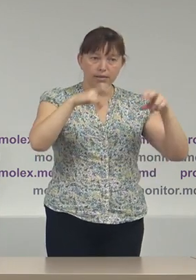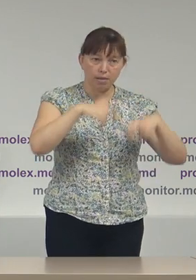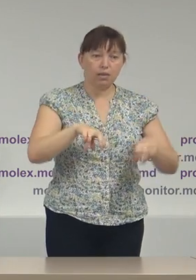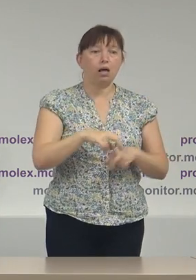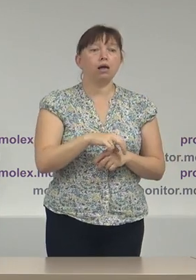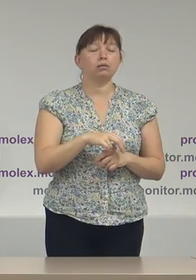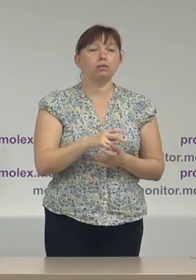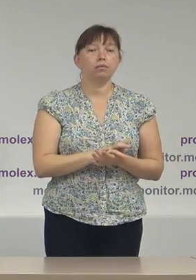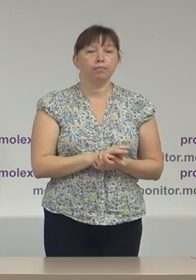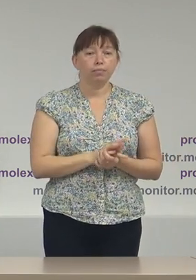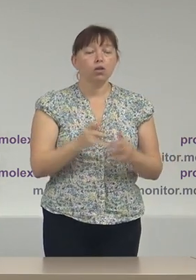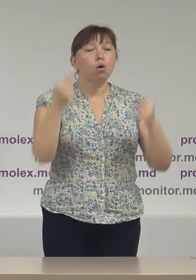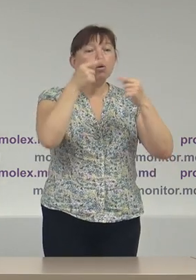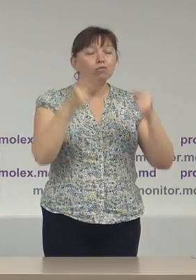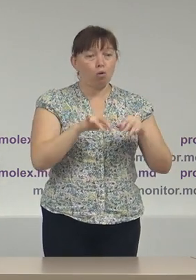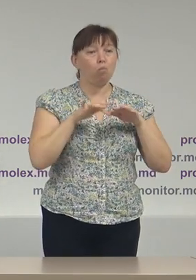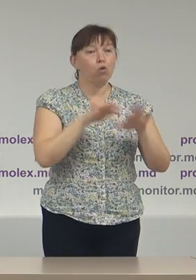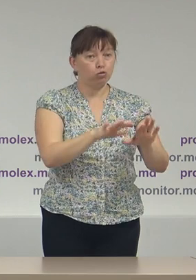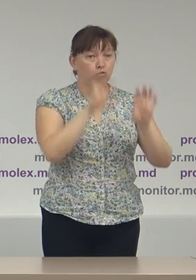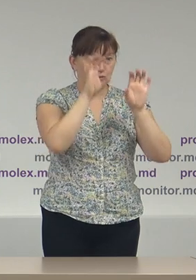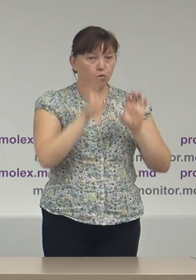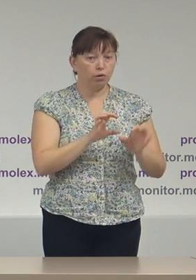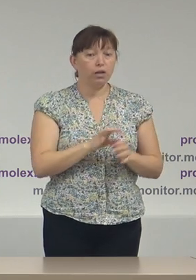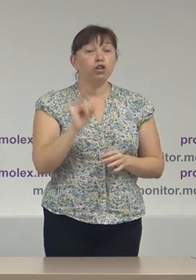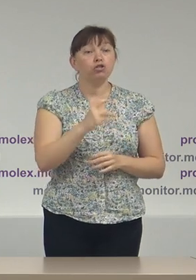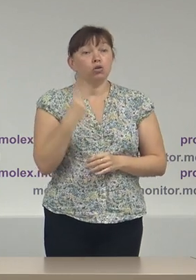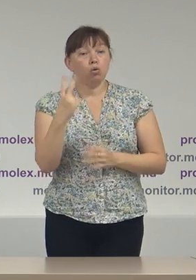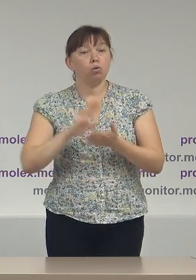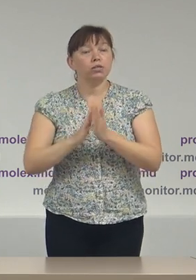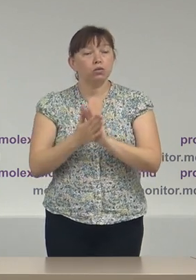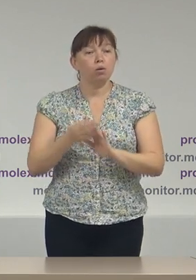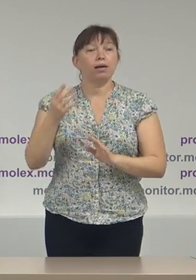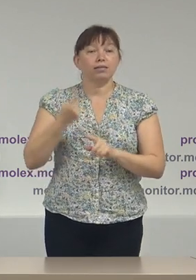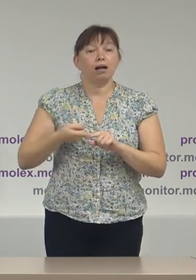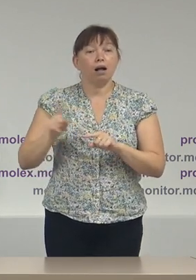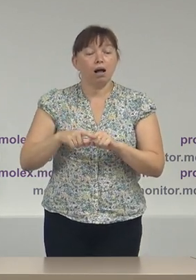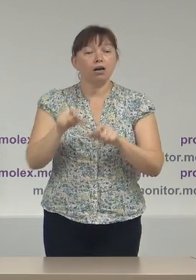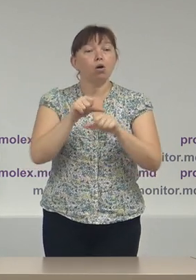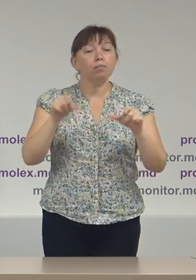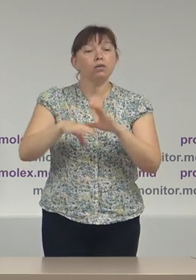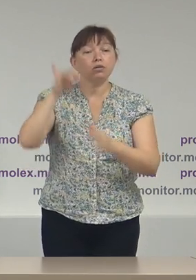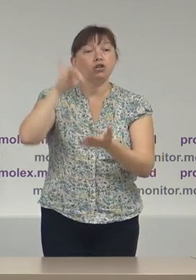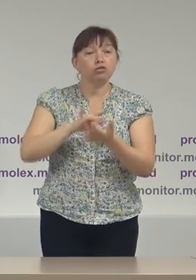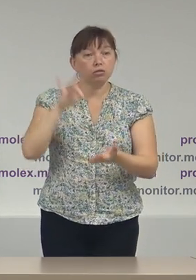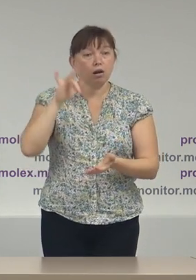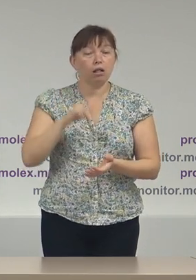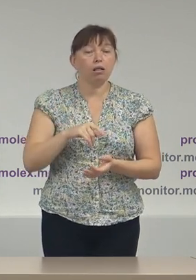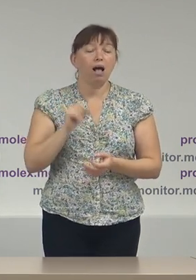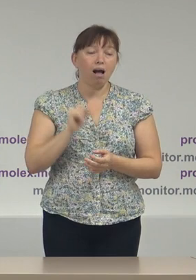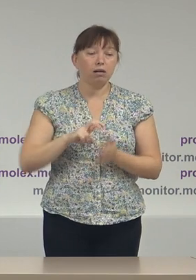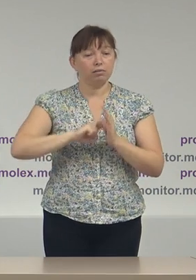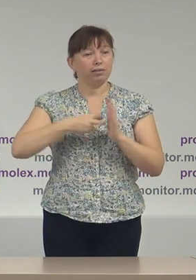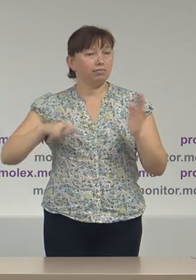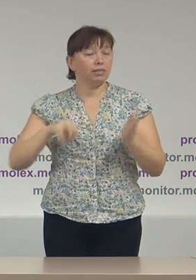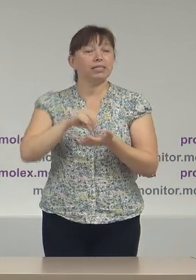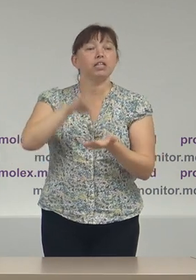calitate de contestație, adică conform procedurii, și avem două situații în care Comisie Electorală Centrală a evitat să le